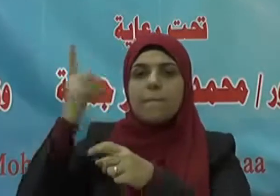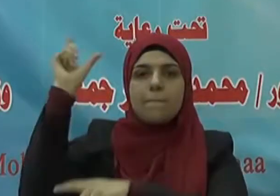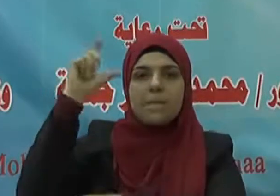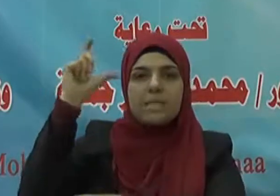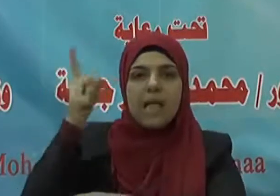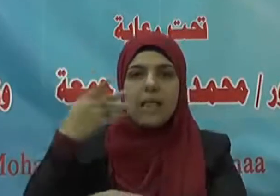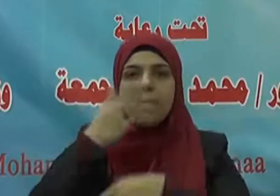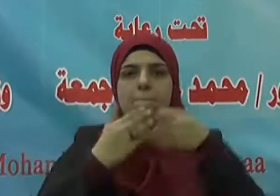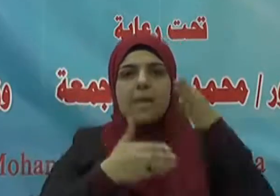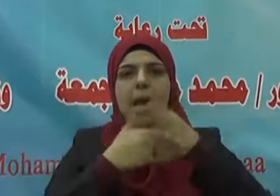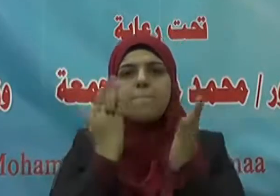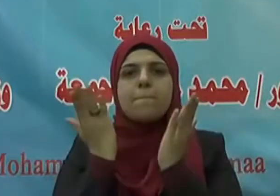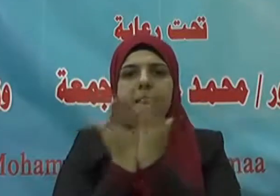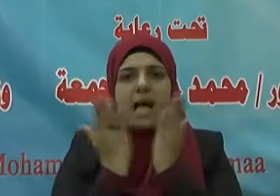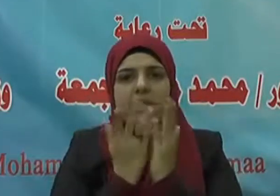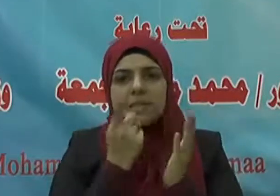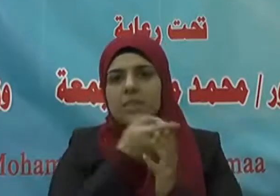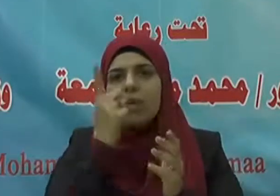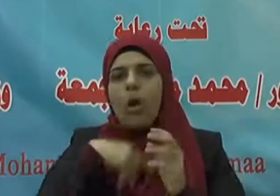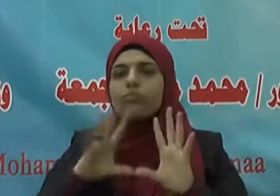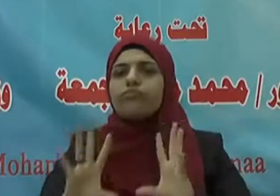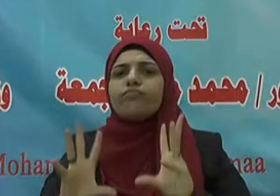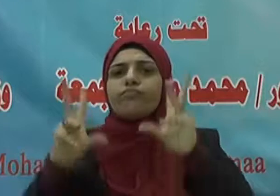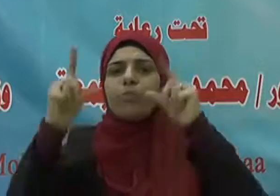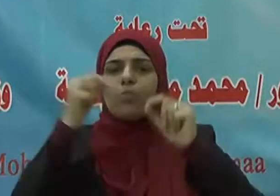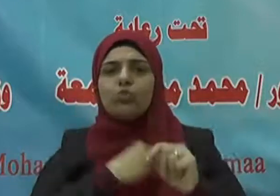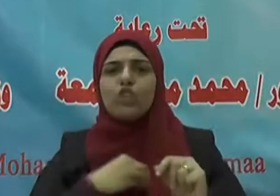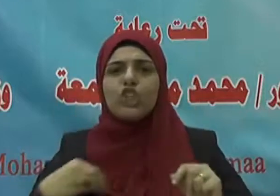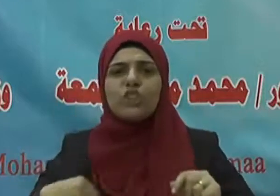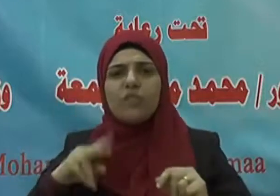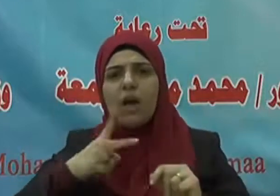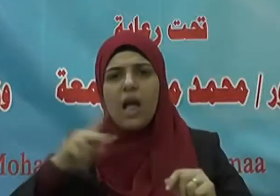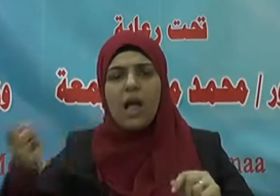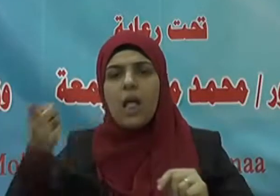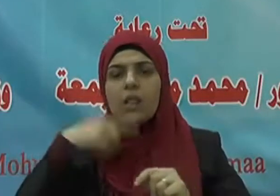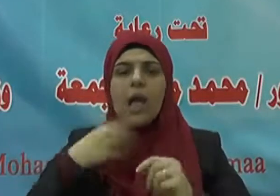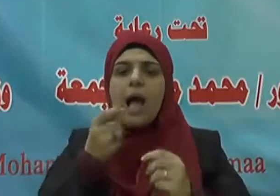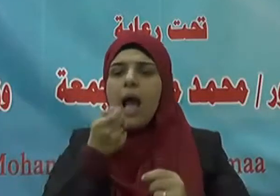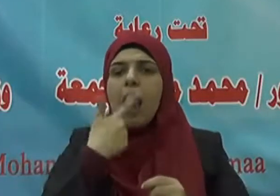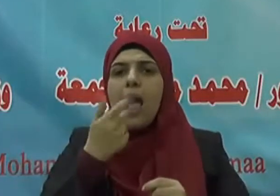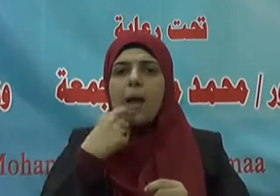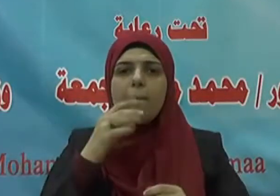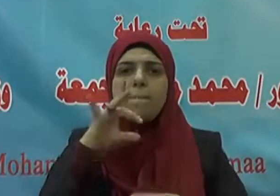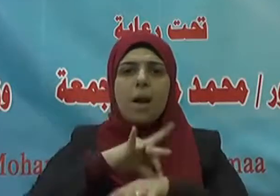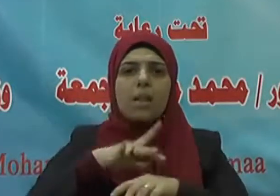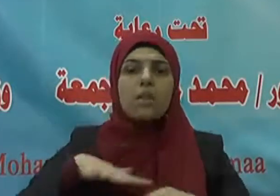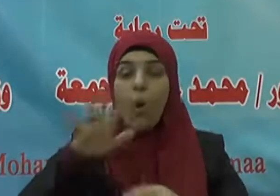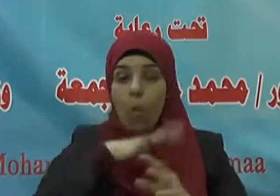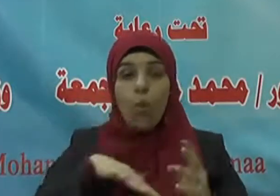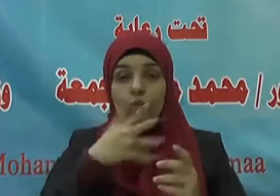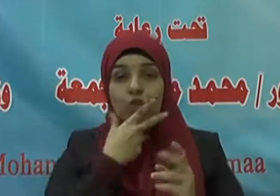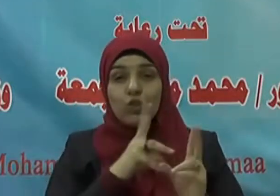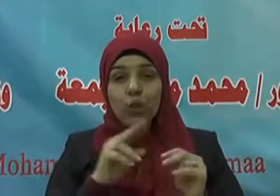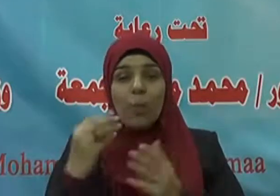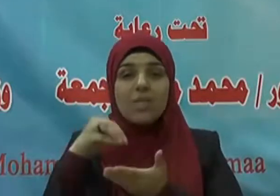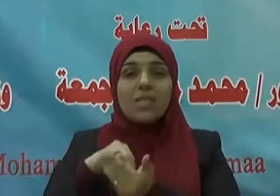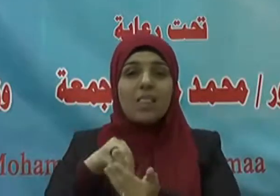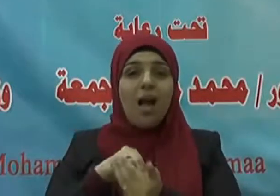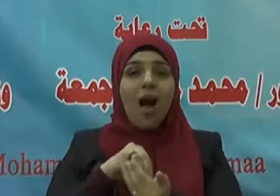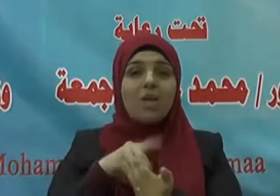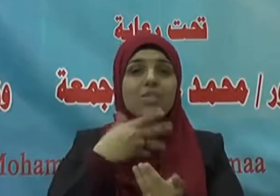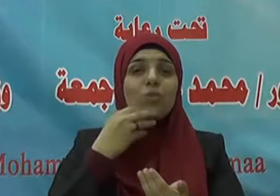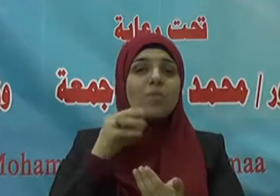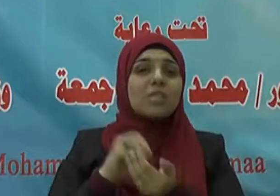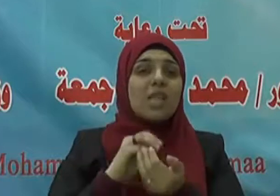وبناء المدارس وتجهيز المستشفيات وعلاج المرضى فكل ذلك من